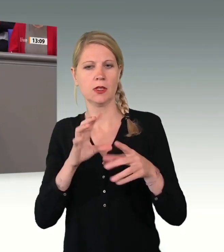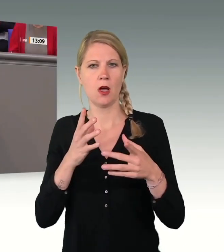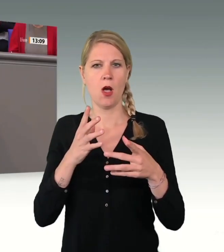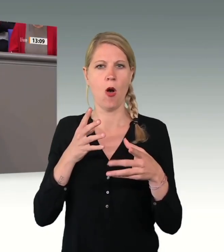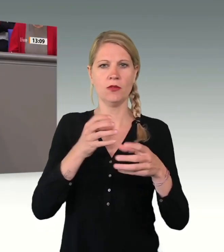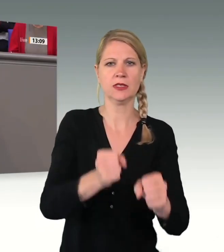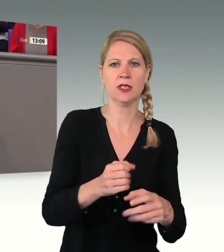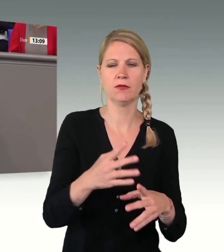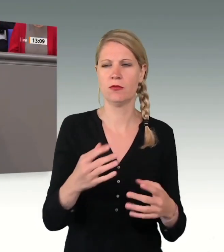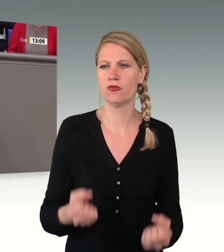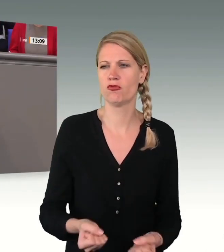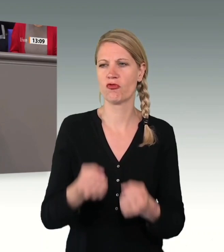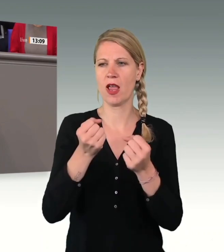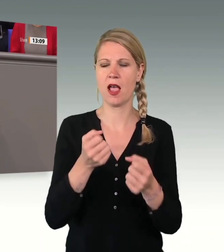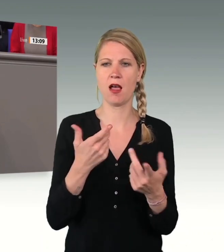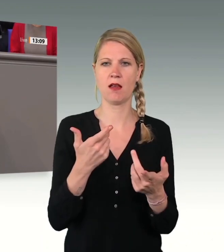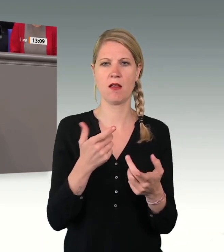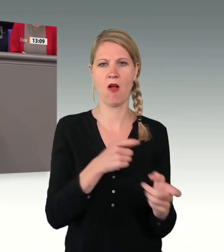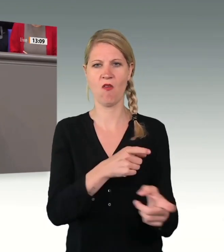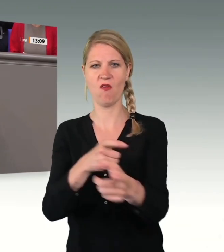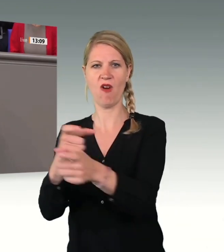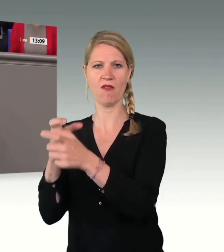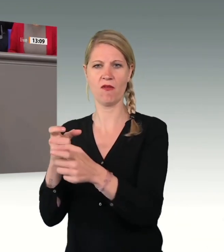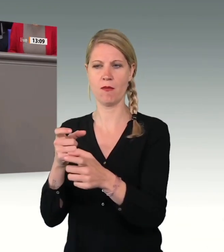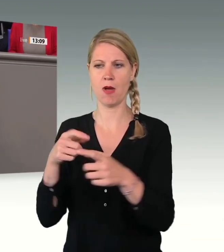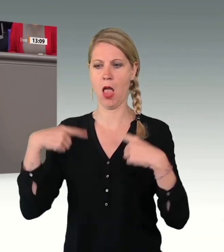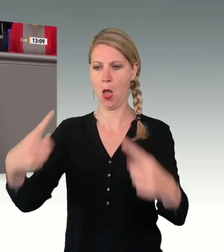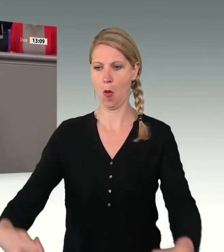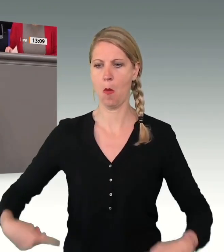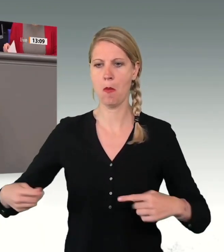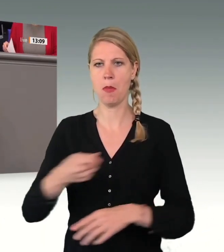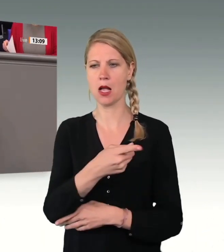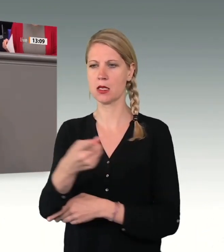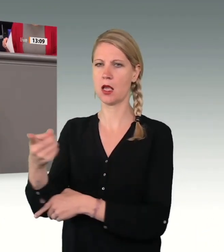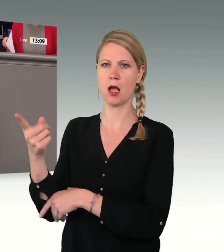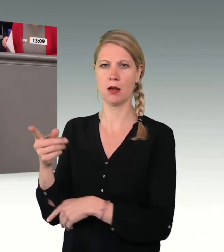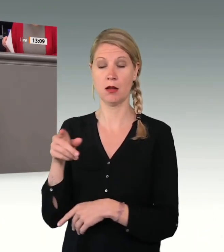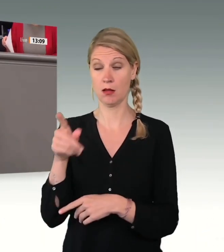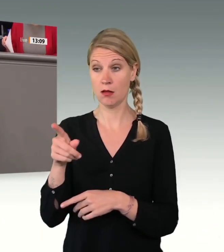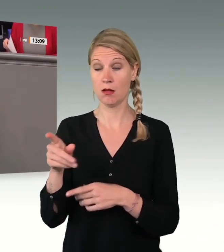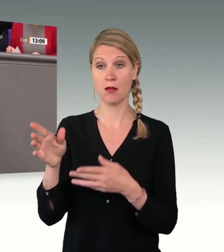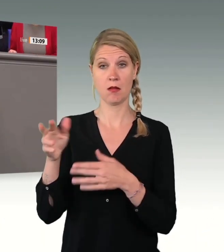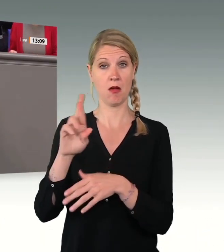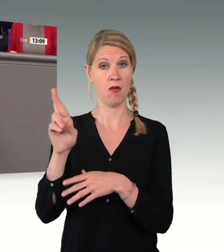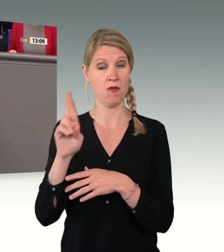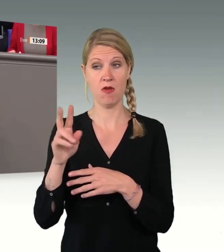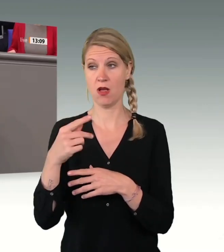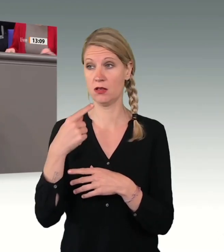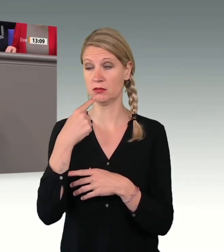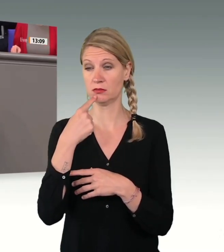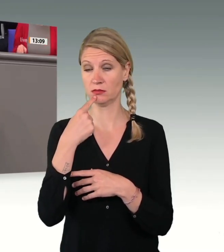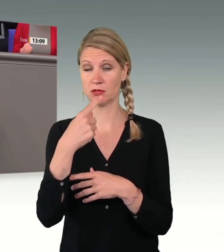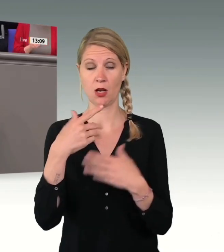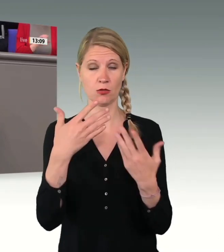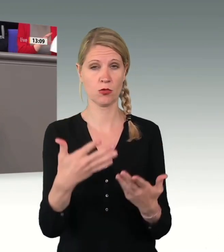Panzerhaubitzen und ähnliche mehr. Diese Töne kommen insbesondere von den Grünen, einer Partei, die einst aus Friedensbewegung und